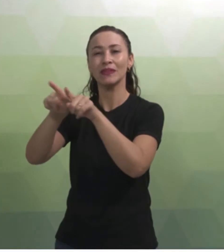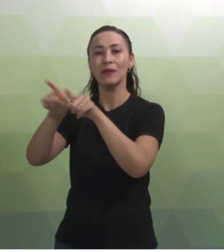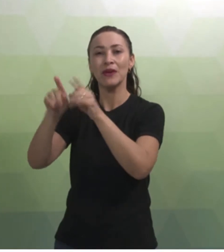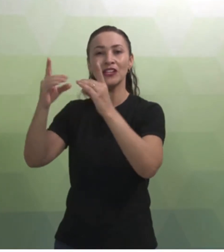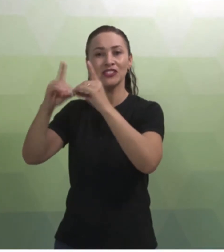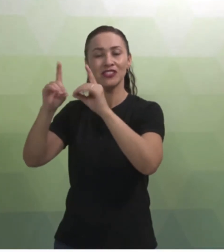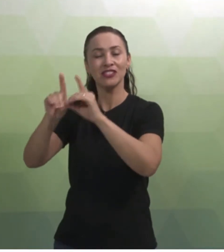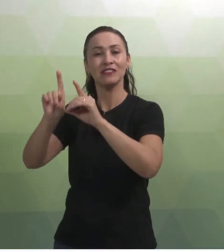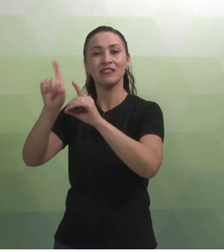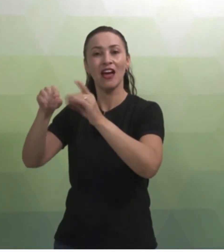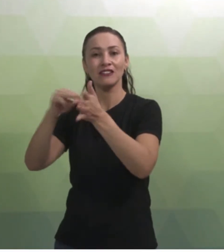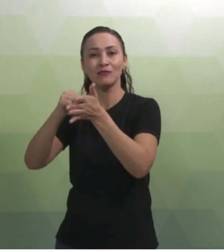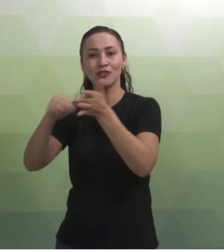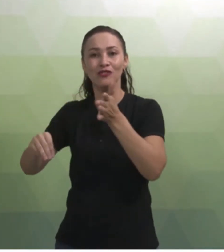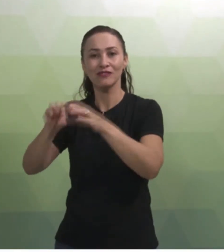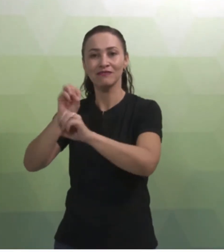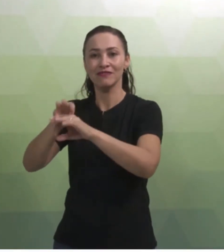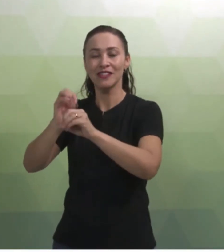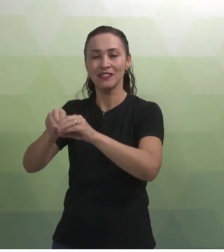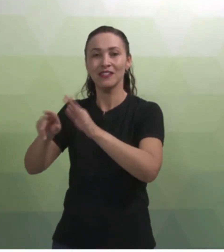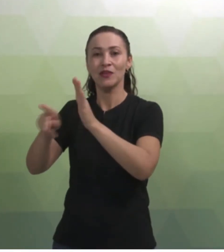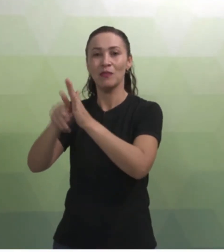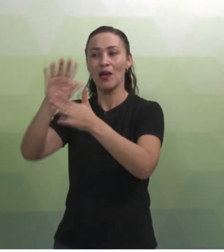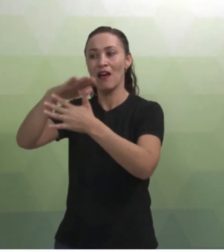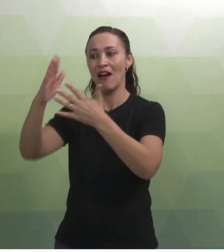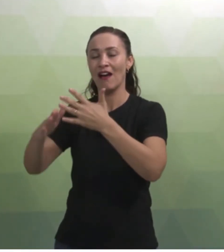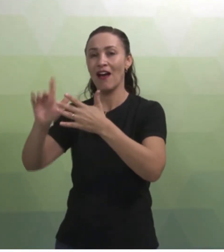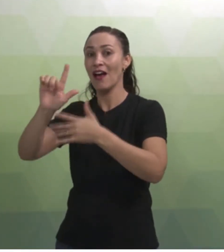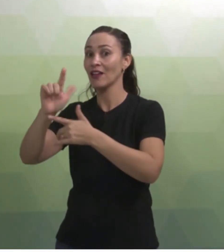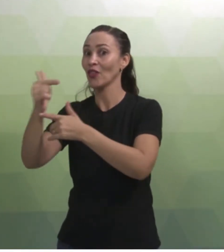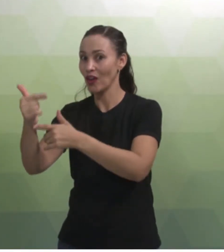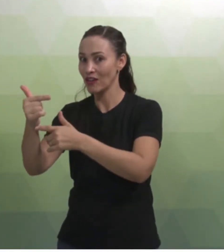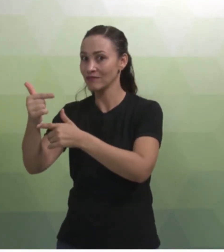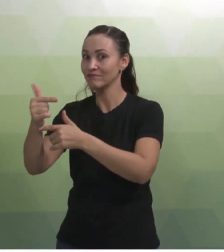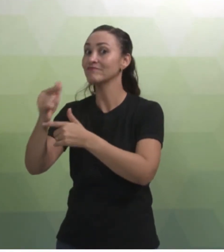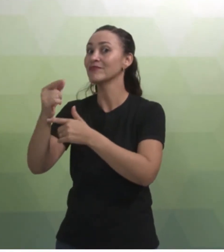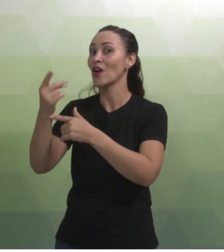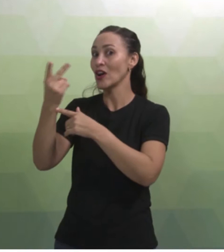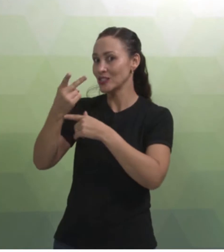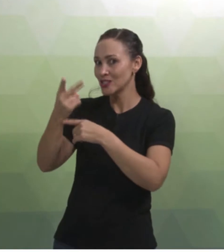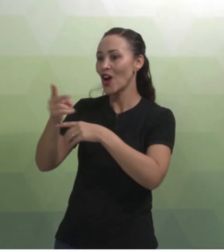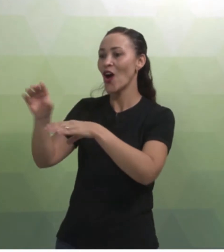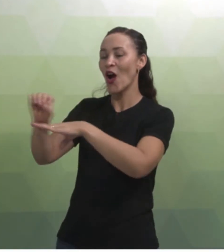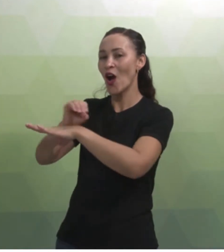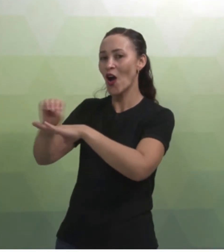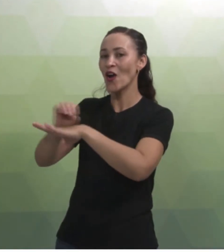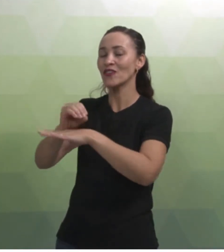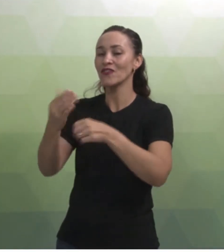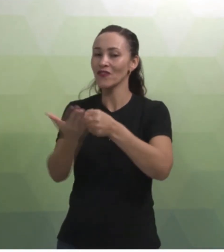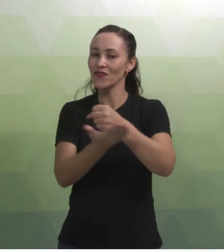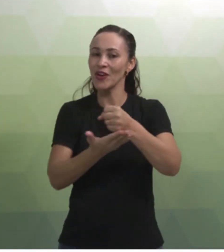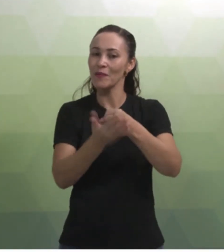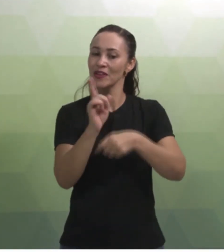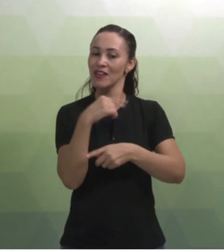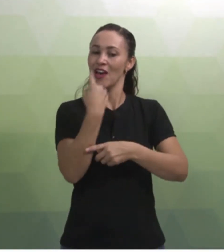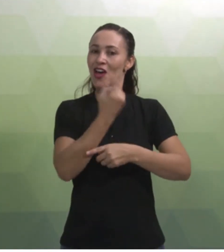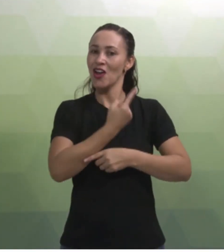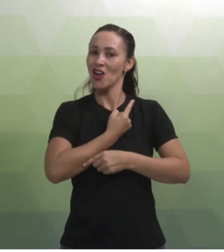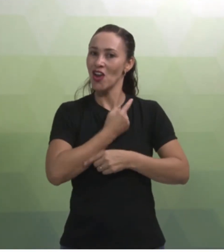L1, e didática e metodologia de ensino em língua de sinais brasileira, como L2? Então, essas oficinas é que embasarão os nossos